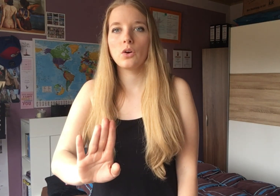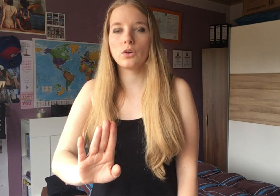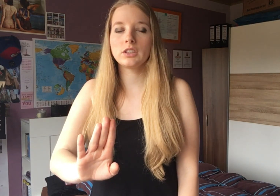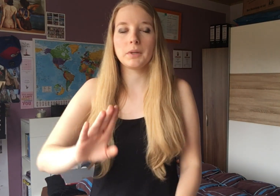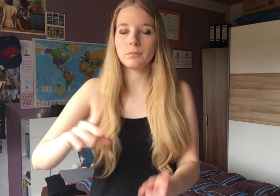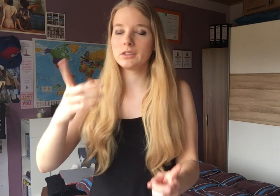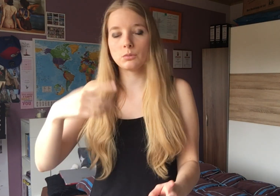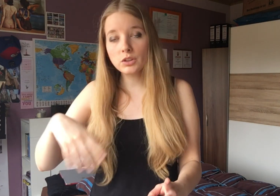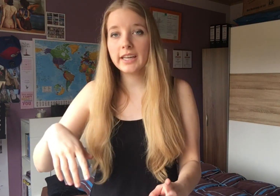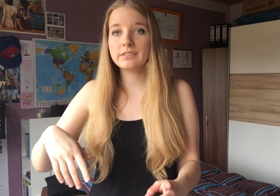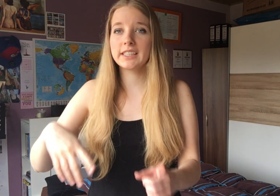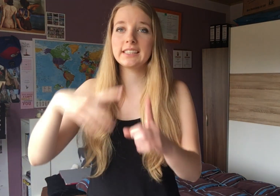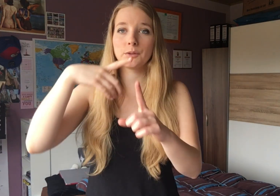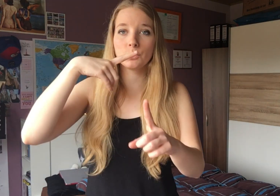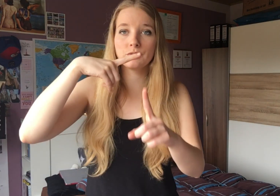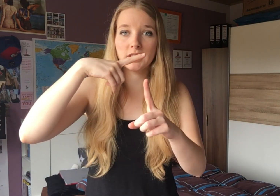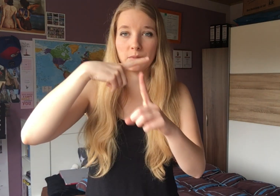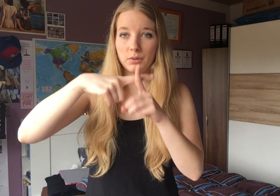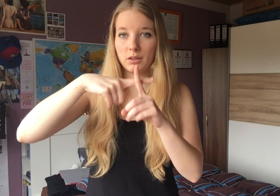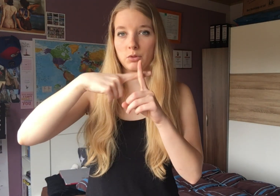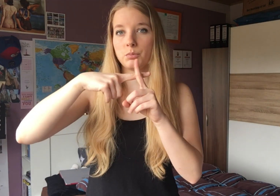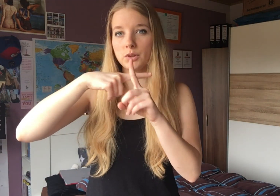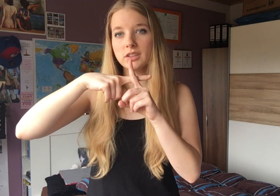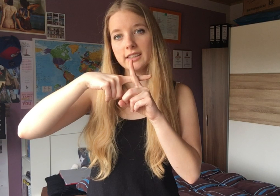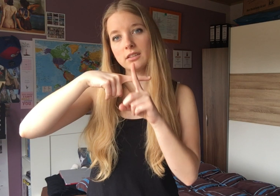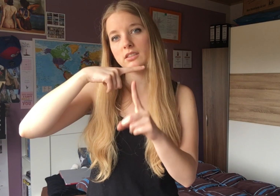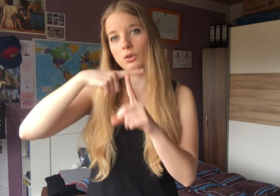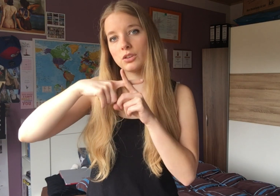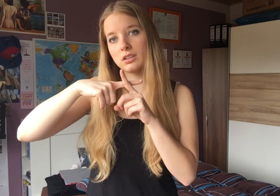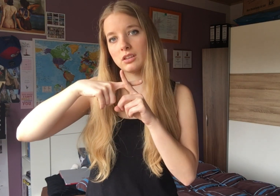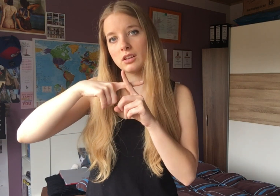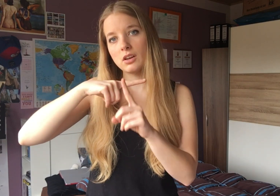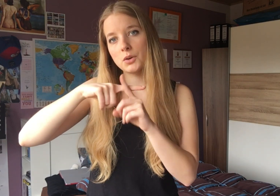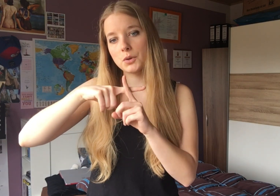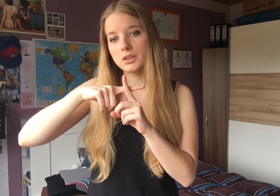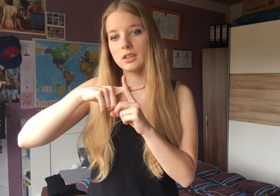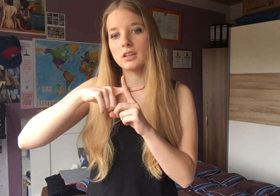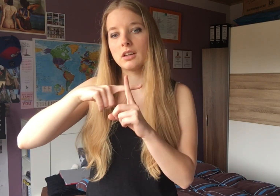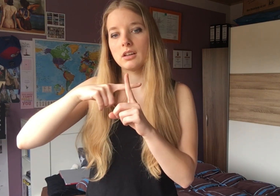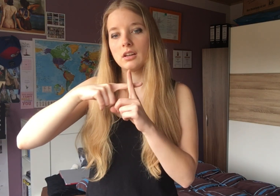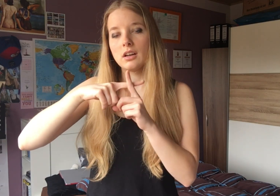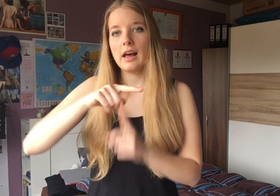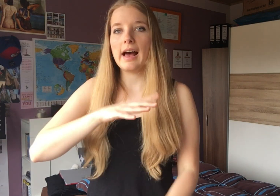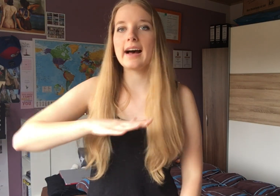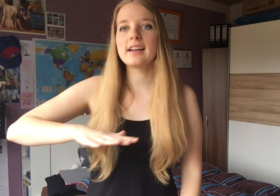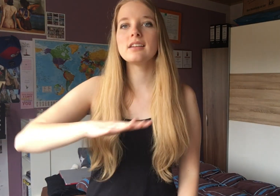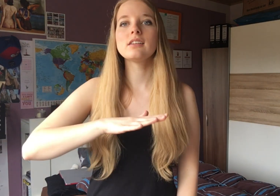Und ich hab eben dieses Und-Zeichen vergessen. Aber es hat dann so ein Plus-Zeichen. Und. Und. Alle.